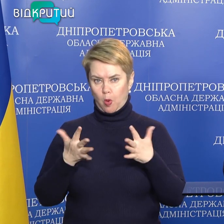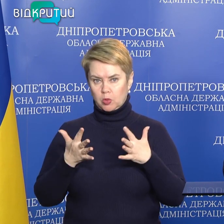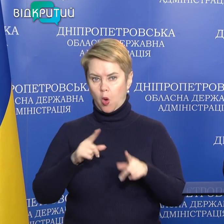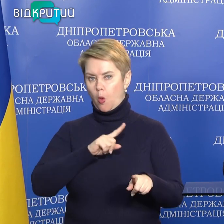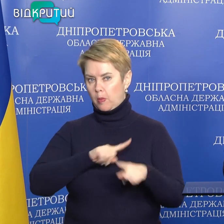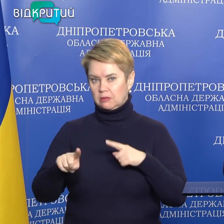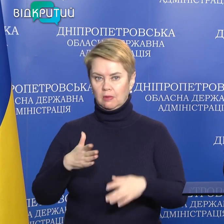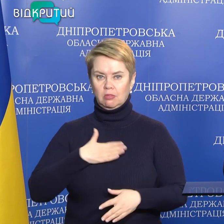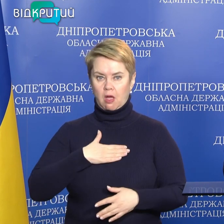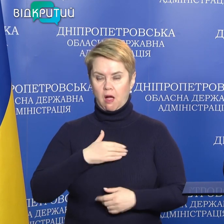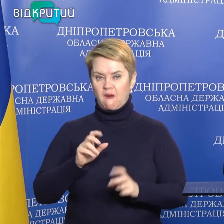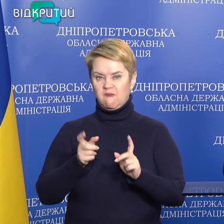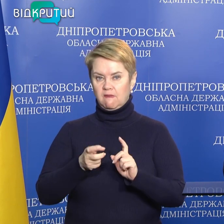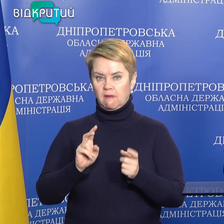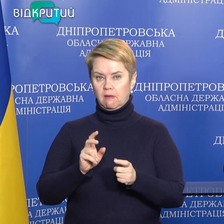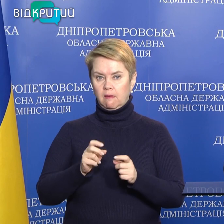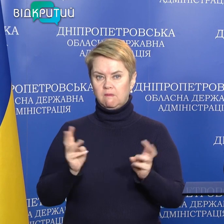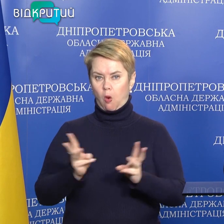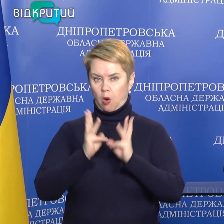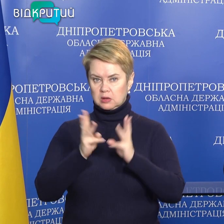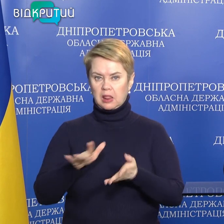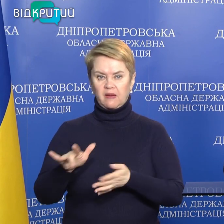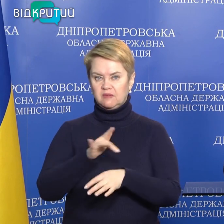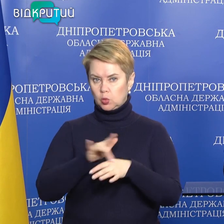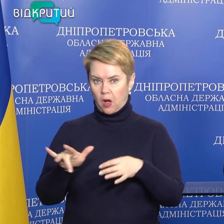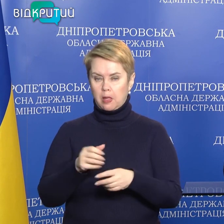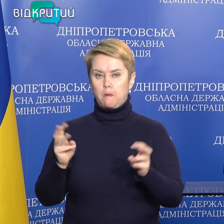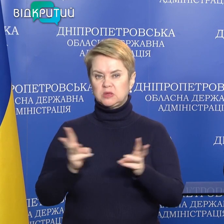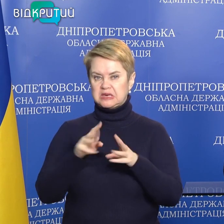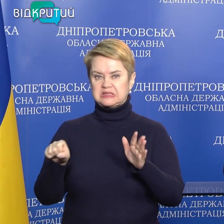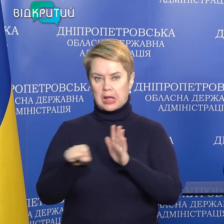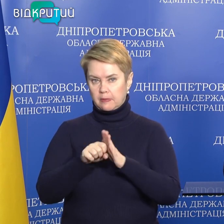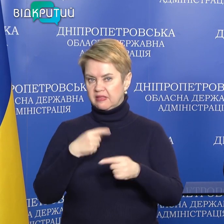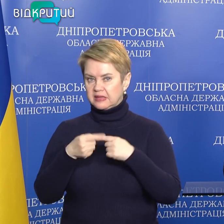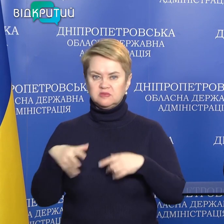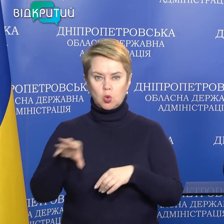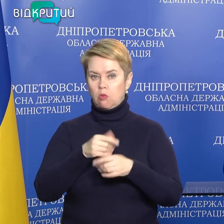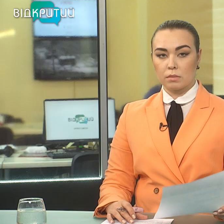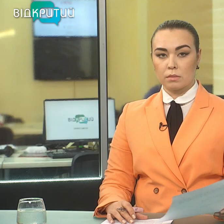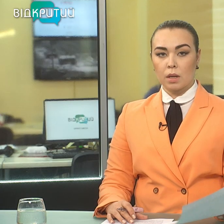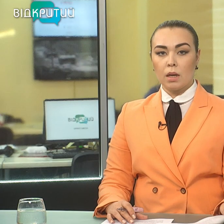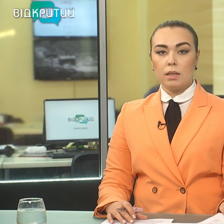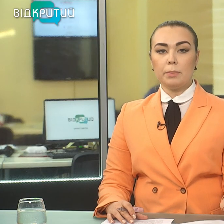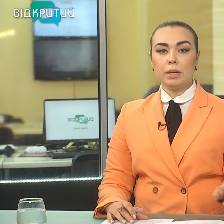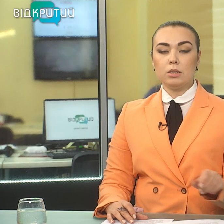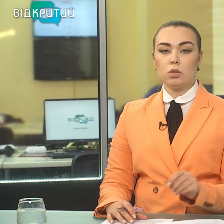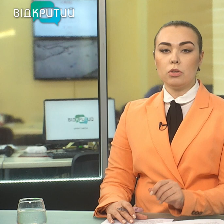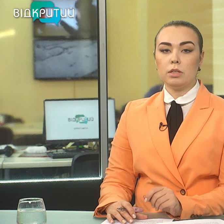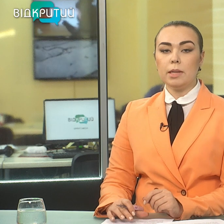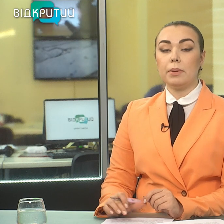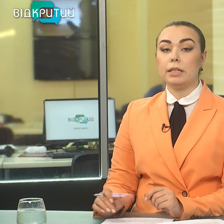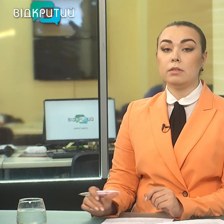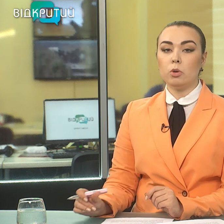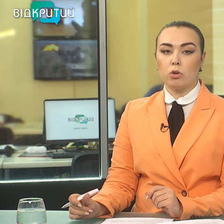оперативно наші вогнеборці ліквідували. Загиблих та постраждалих внаслідок цього всього немає. Не паліть